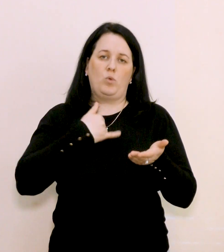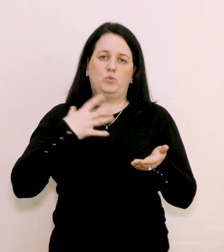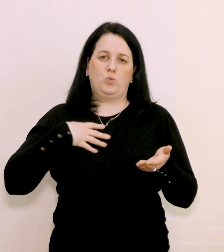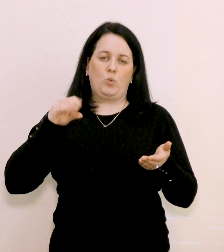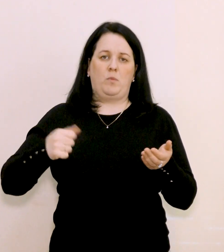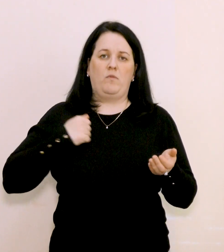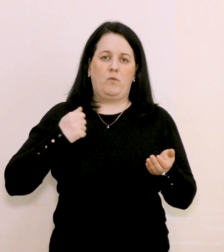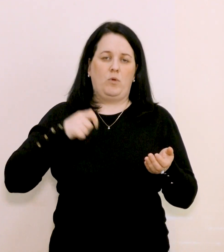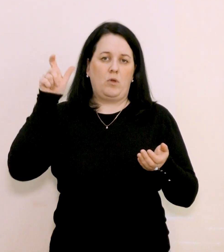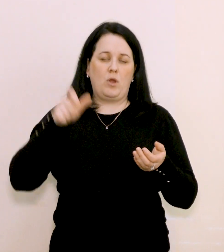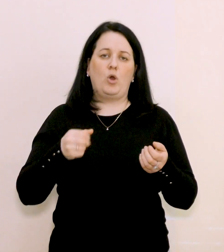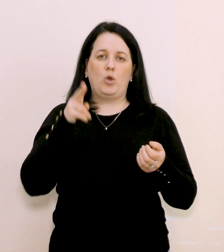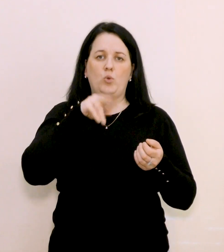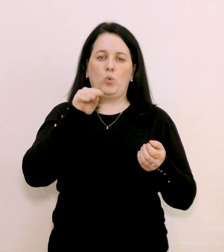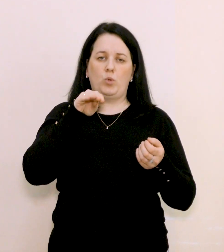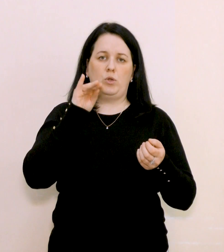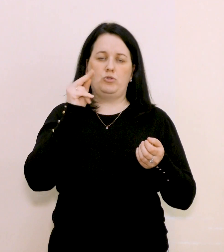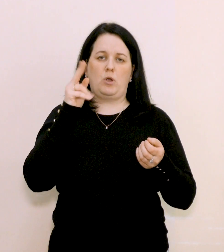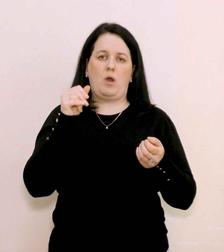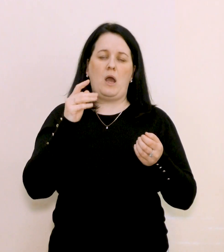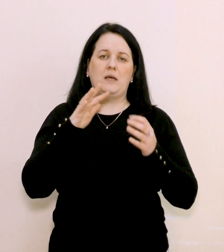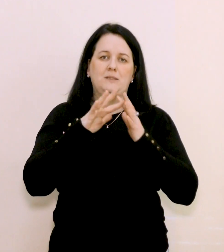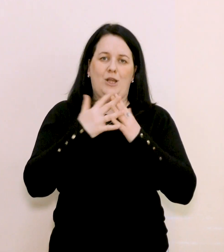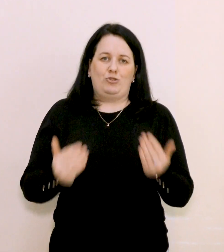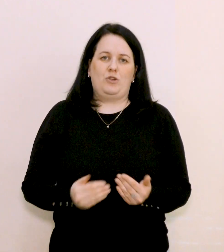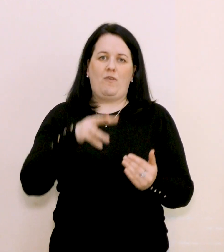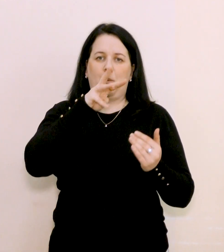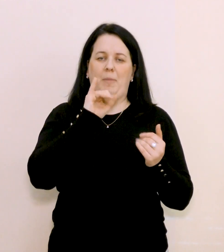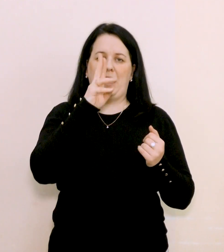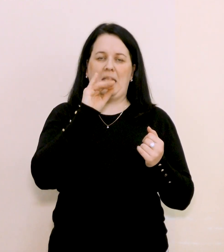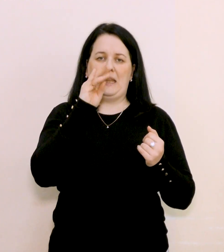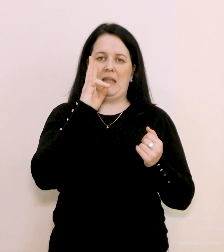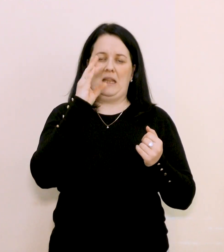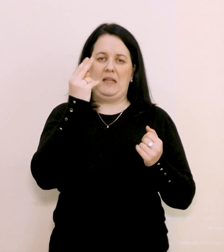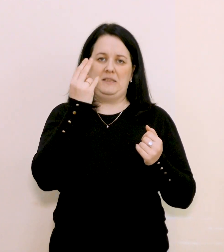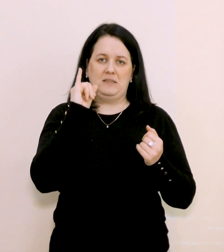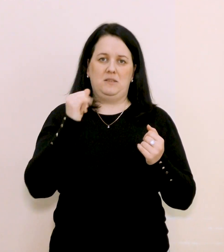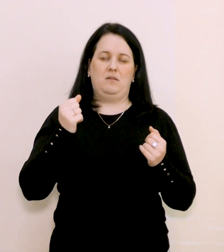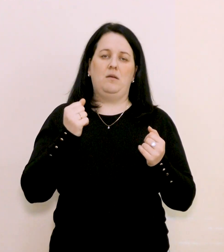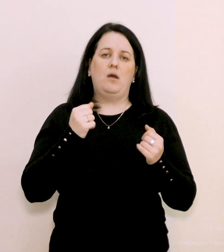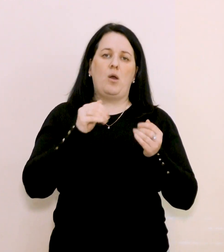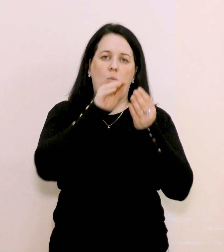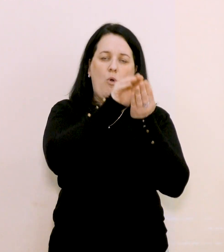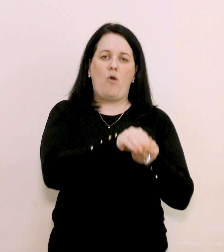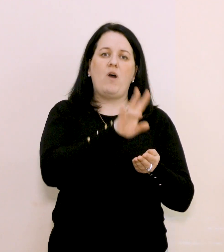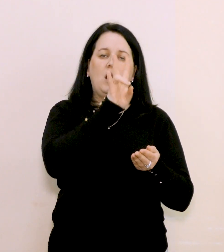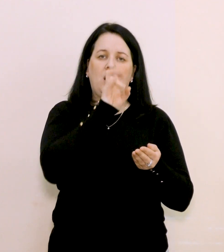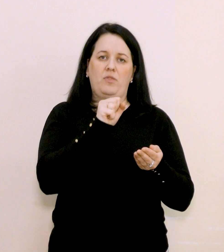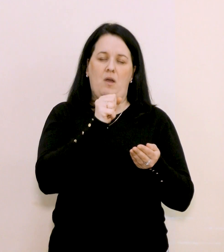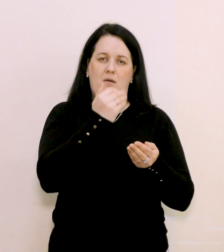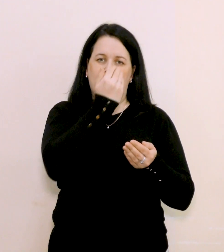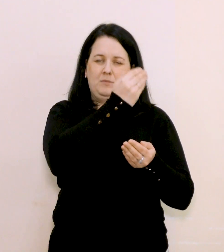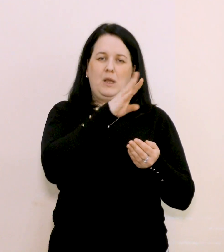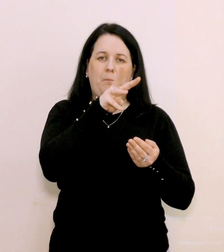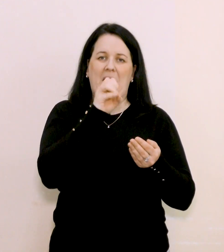Дудчика, жителя села Микитинці, якого поховали на Микитинецькій